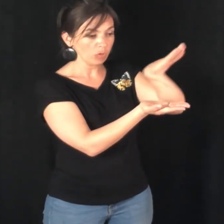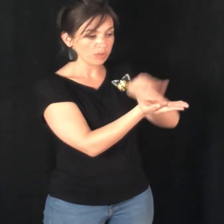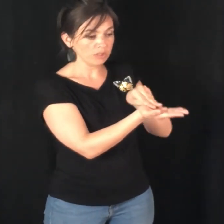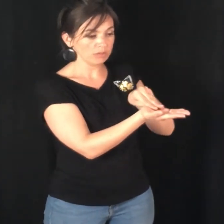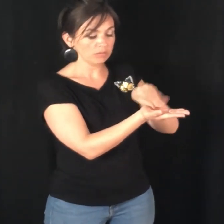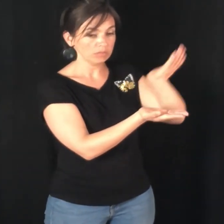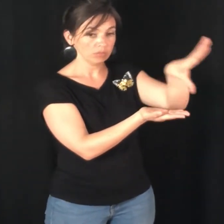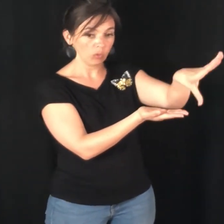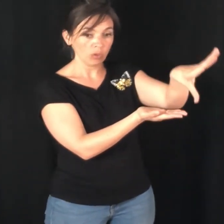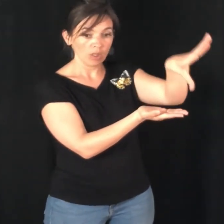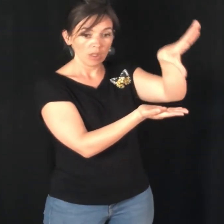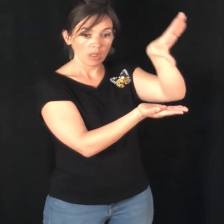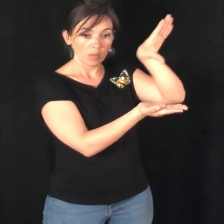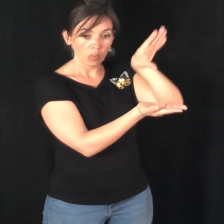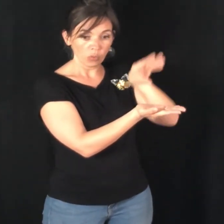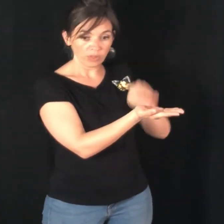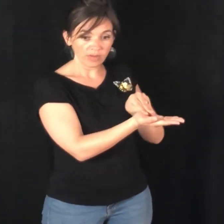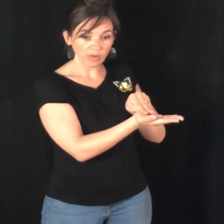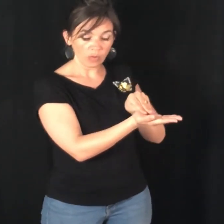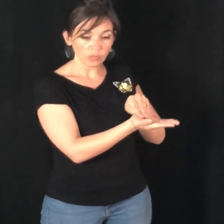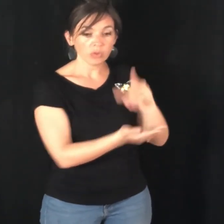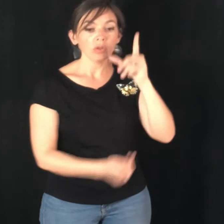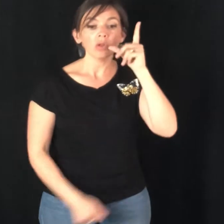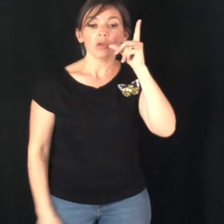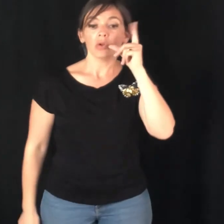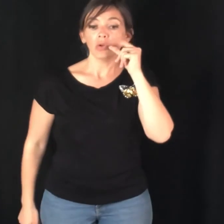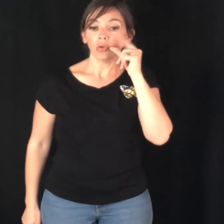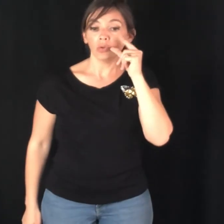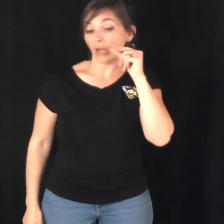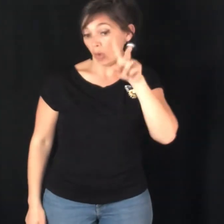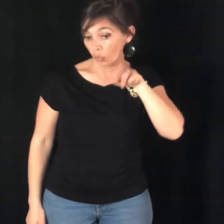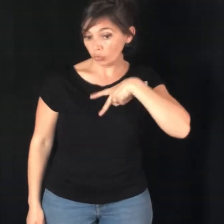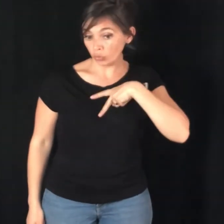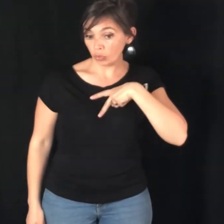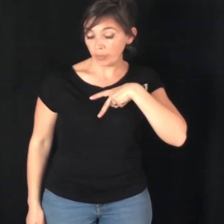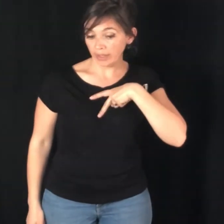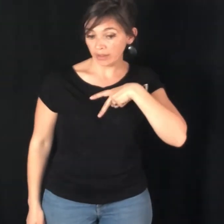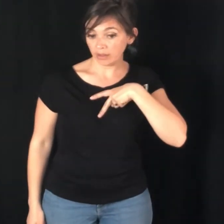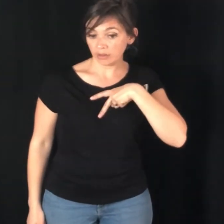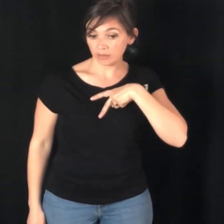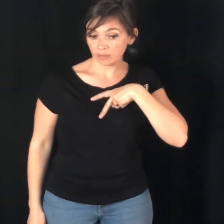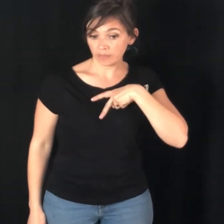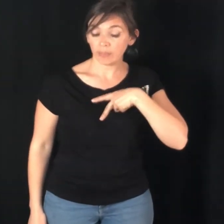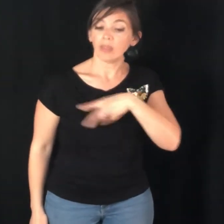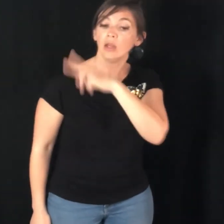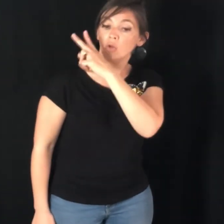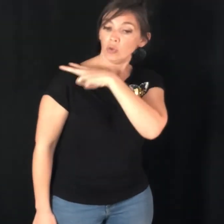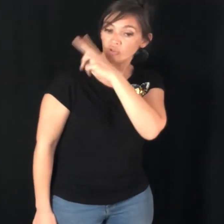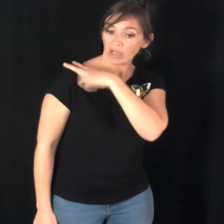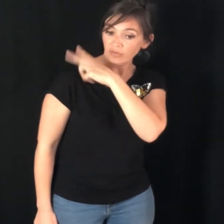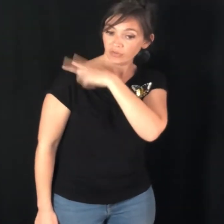copie. Mon exemple. Le daron. Donc le père. Le chef.